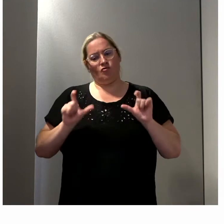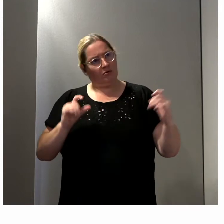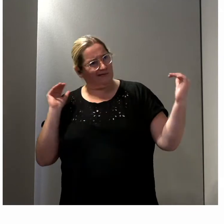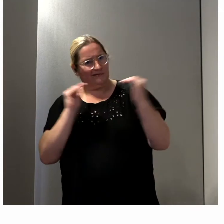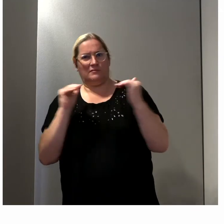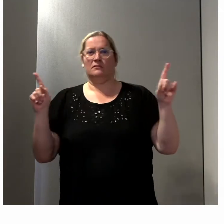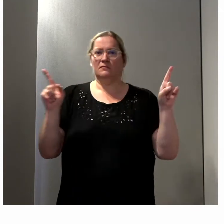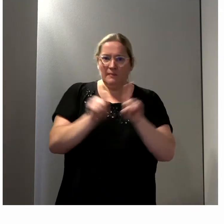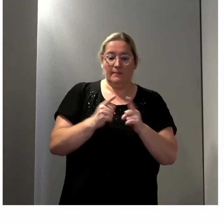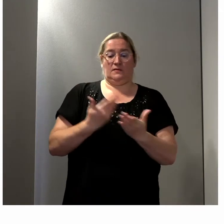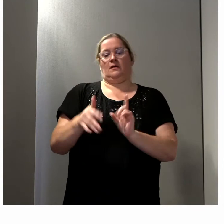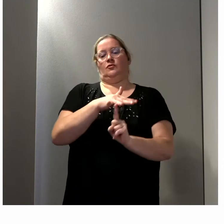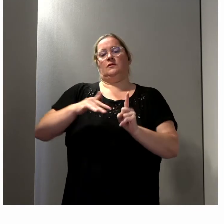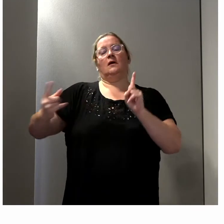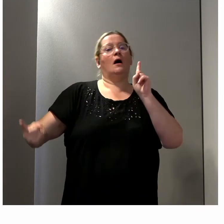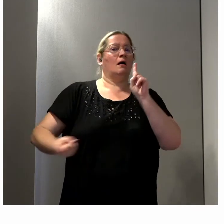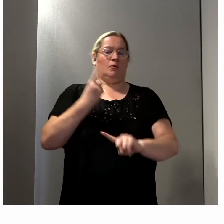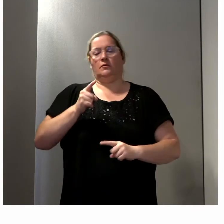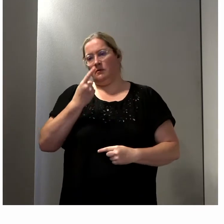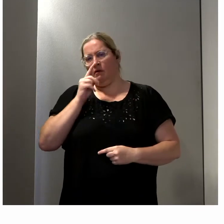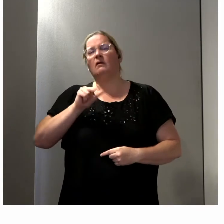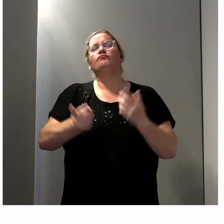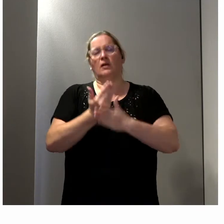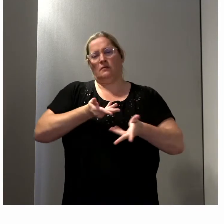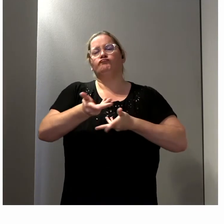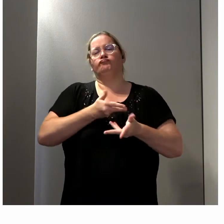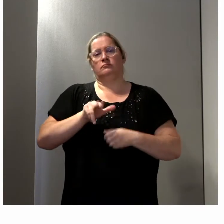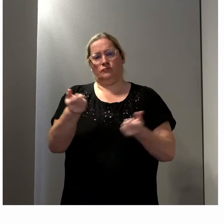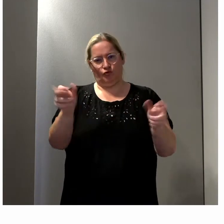un vrai enjeu de société, on aura certainement l'occasion d'en parler ce matin.